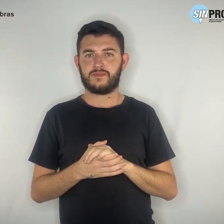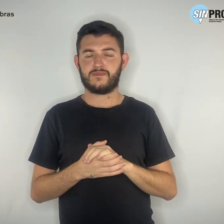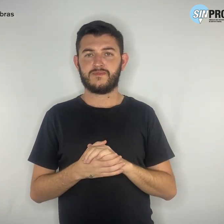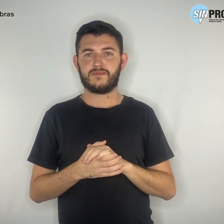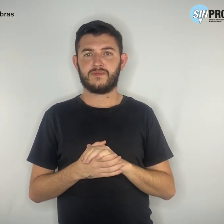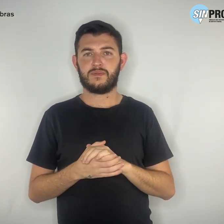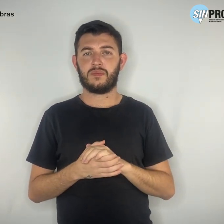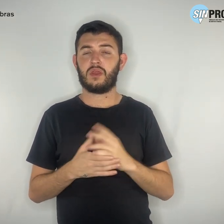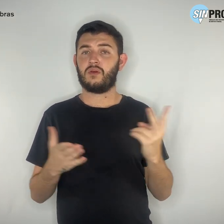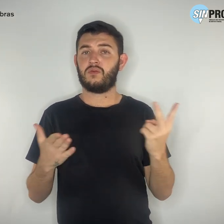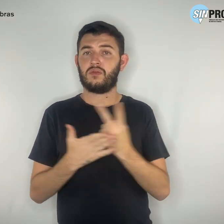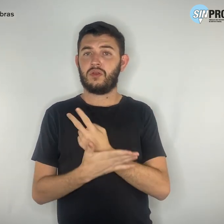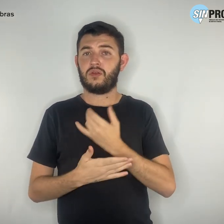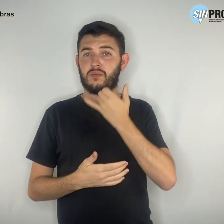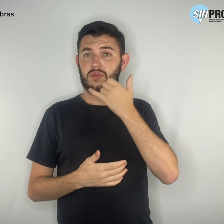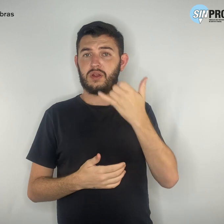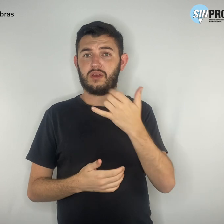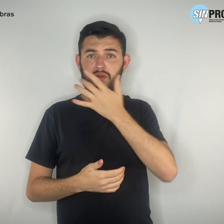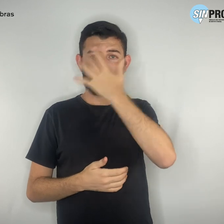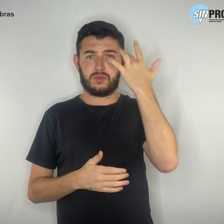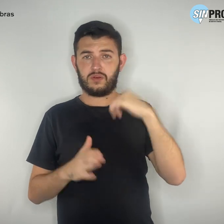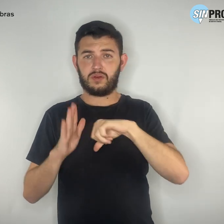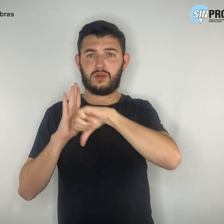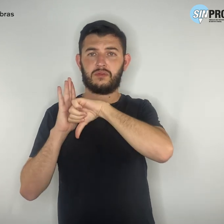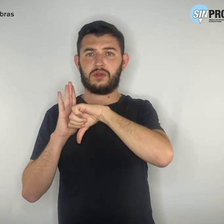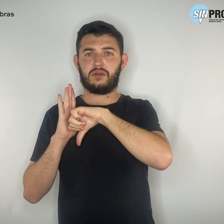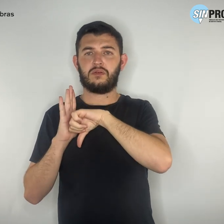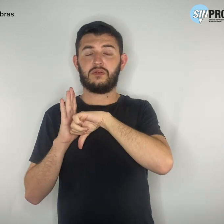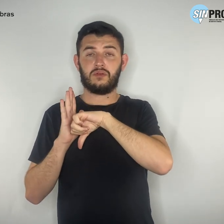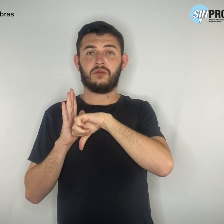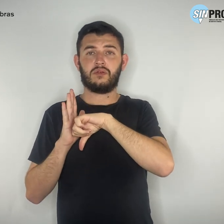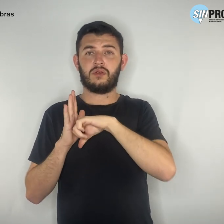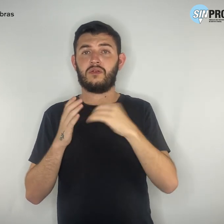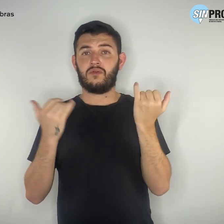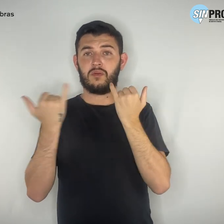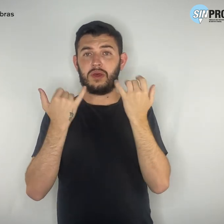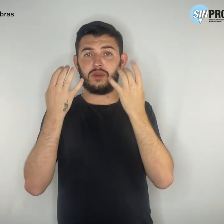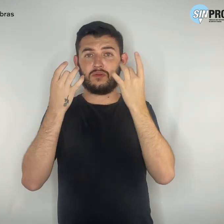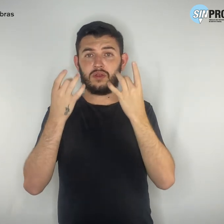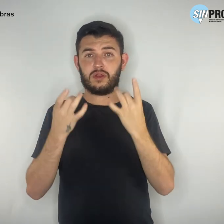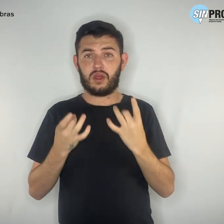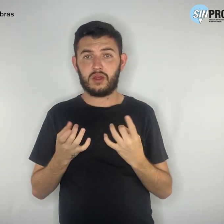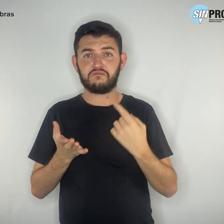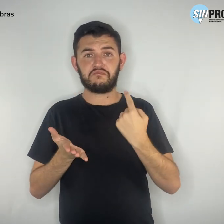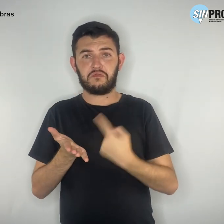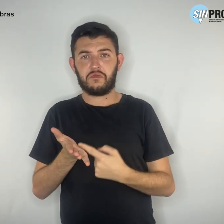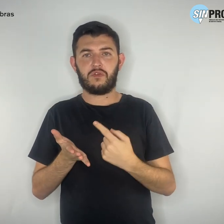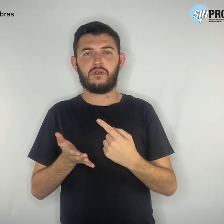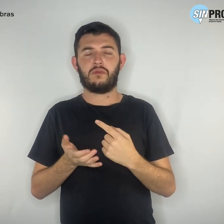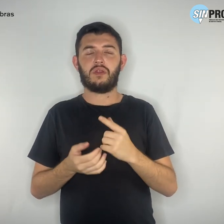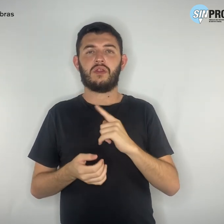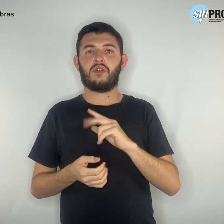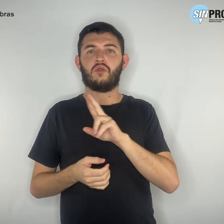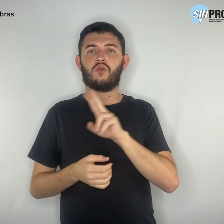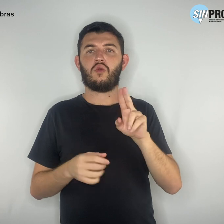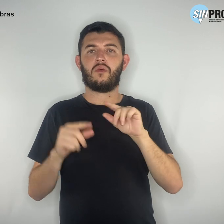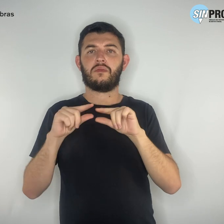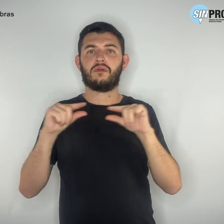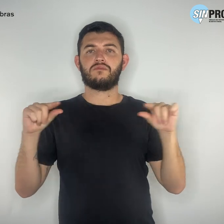ligação em que o criminoso confirma vários dados da vítima, como nome completo, CPF